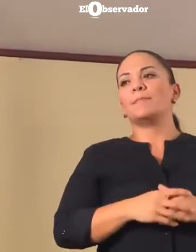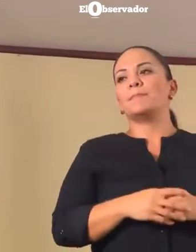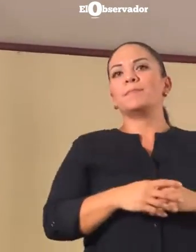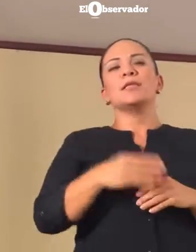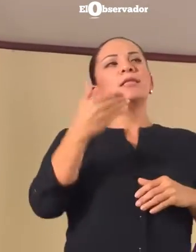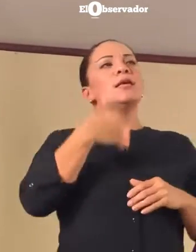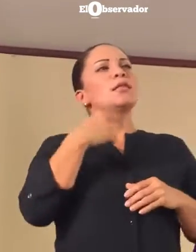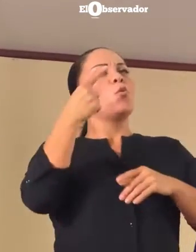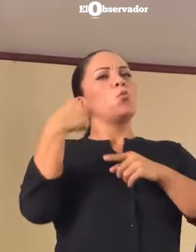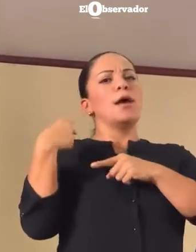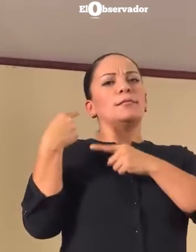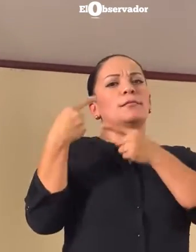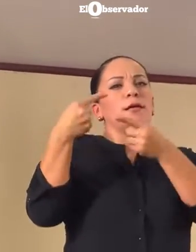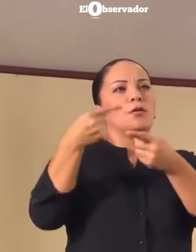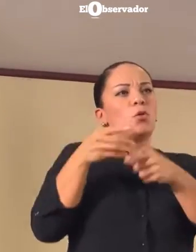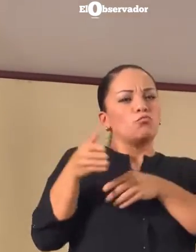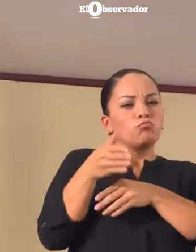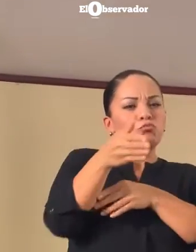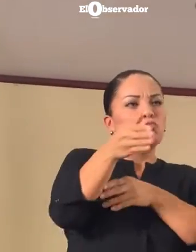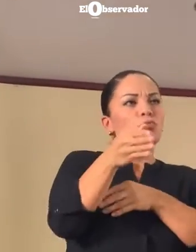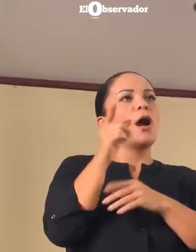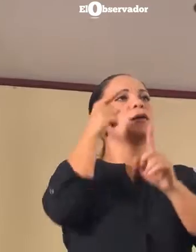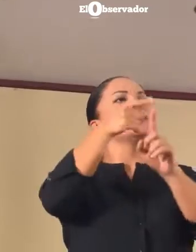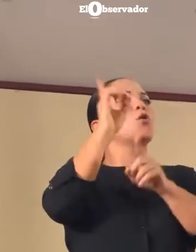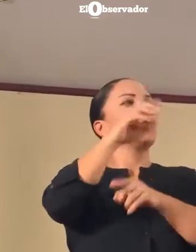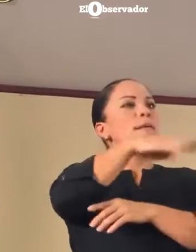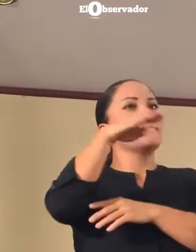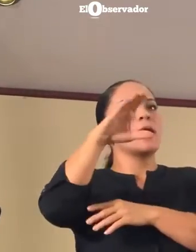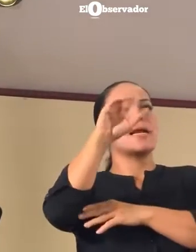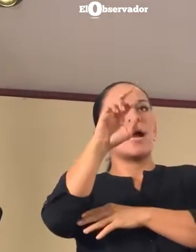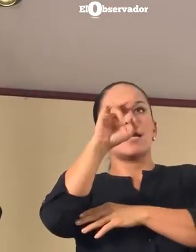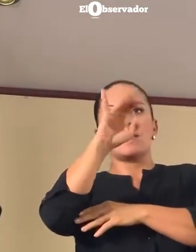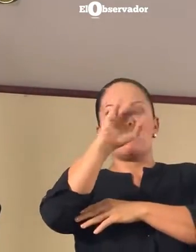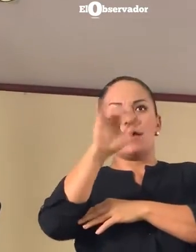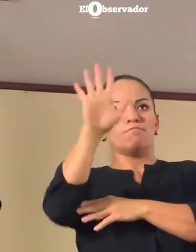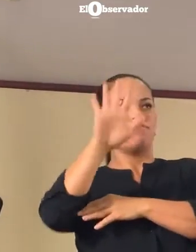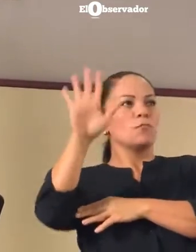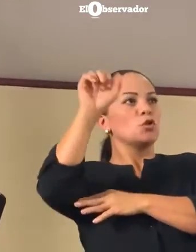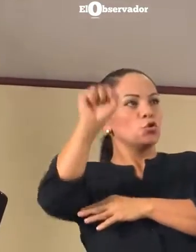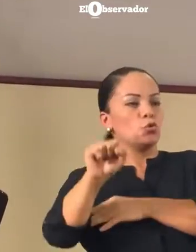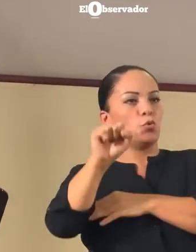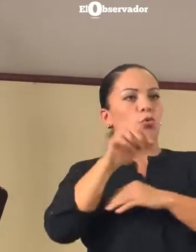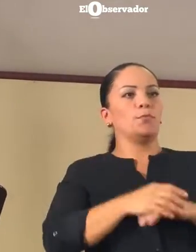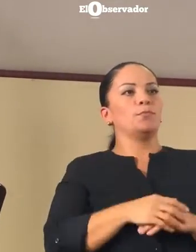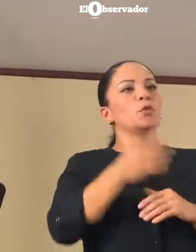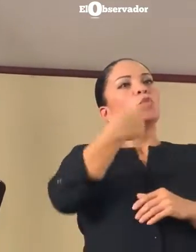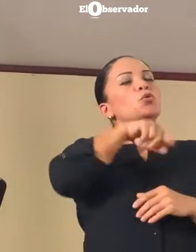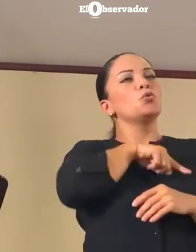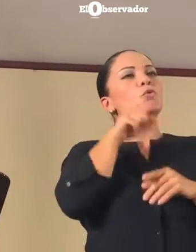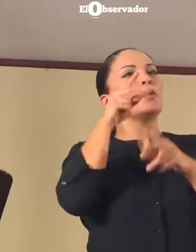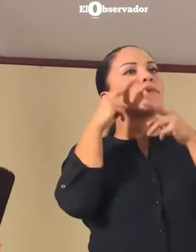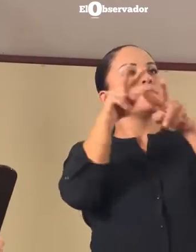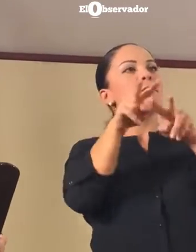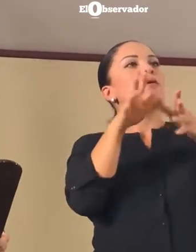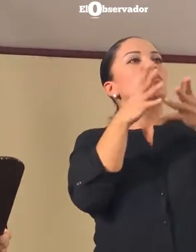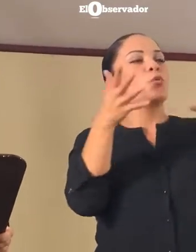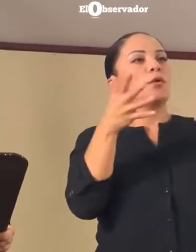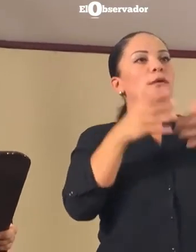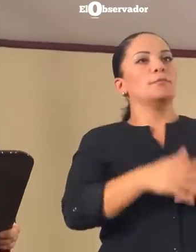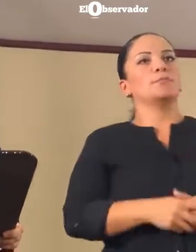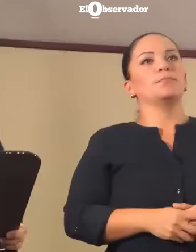trayectoria diagnóstica hacia el mar Caribe, hacia la parte sur del mar Caribe, y estamos previendo que